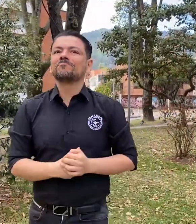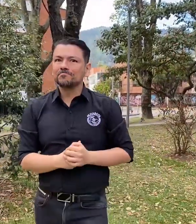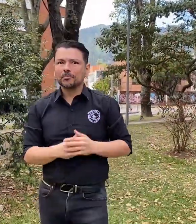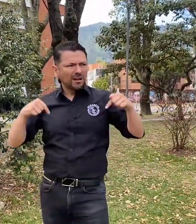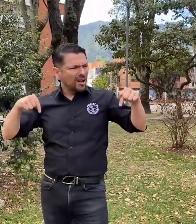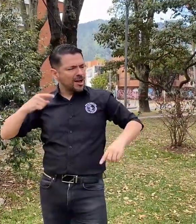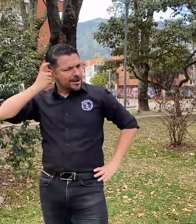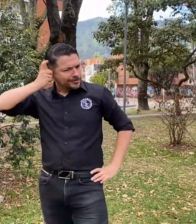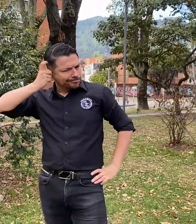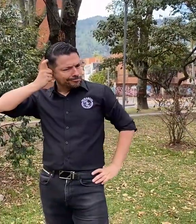emociona.